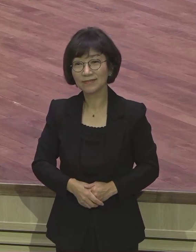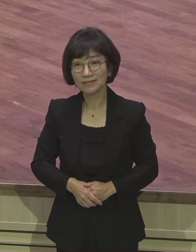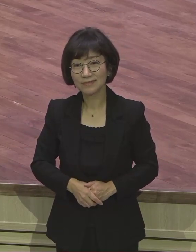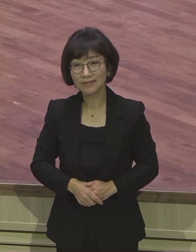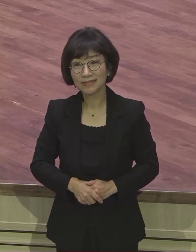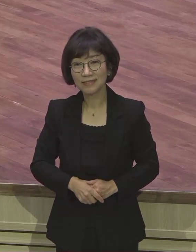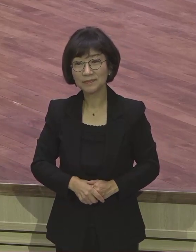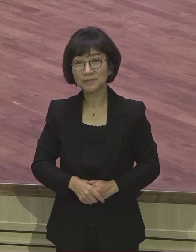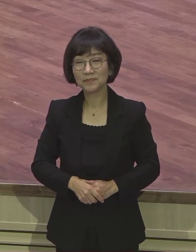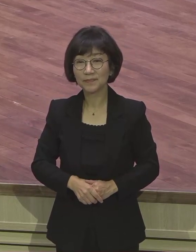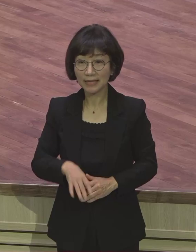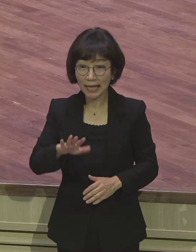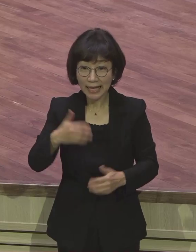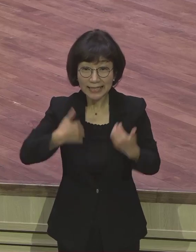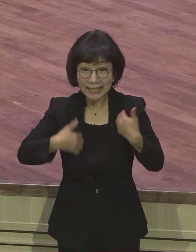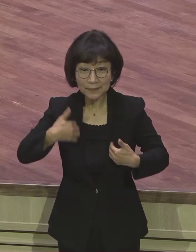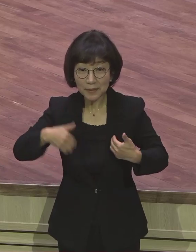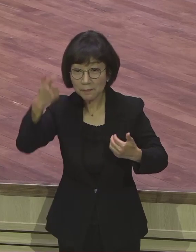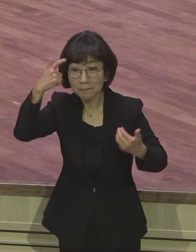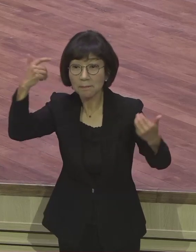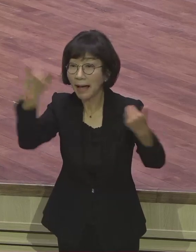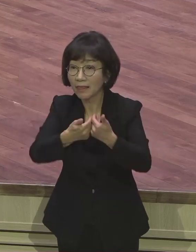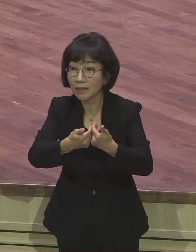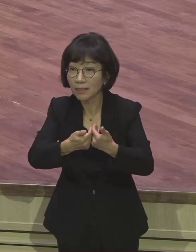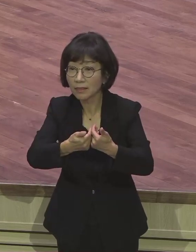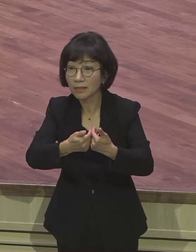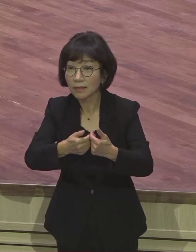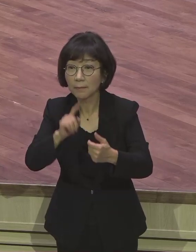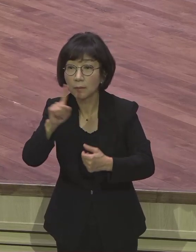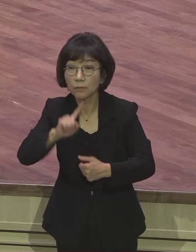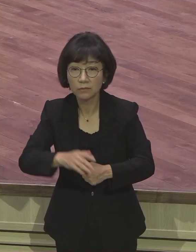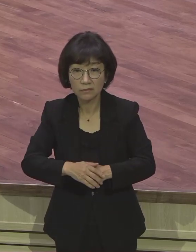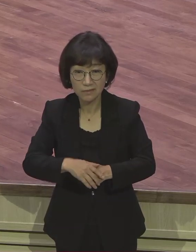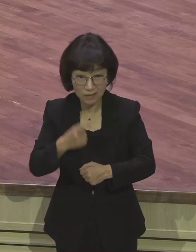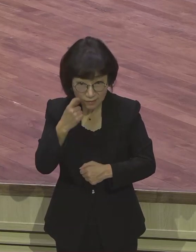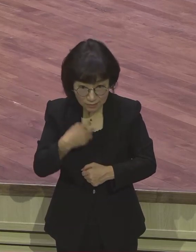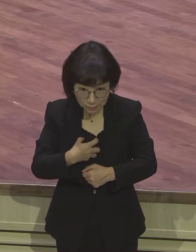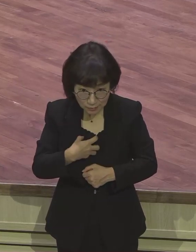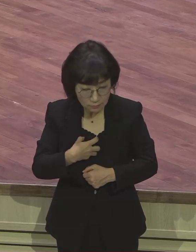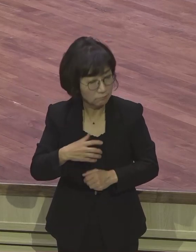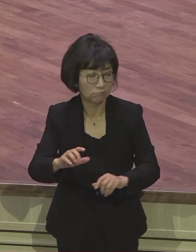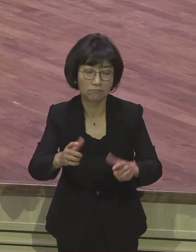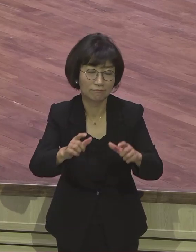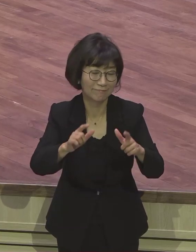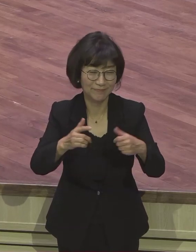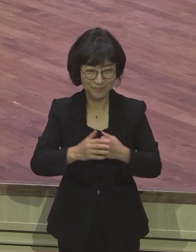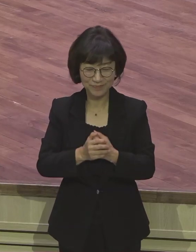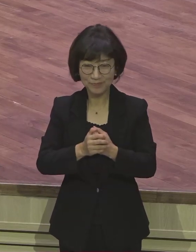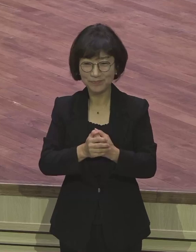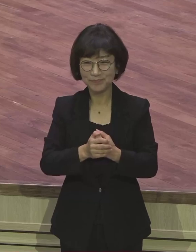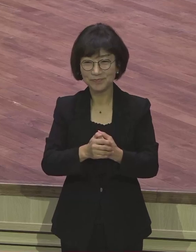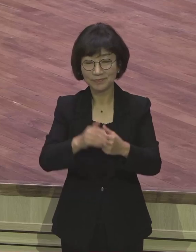기뻄의 반대는 뭐요? 슬픔이 아니에요. 불신앙이에요. 이런 유명한 말이 있어요.